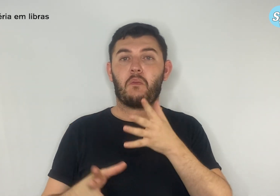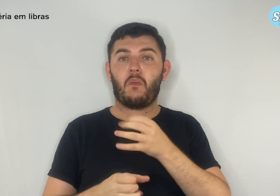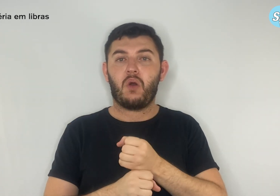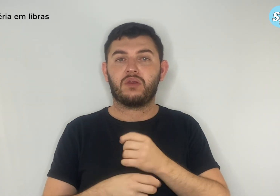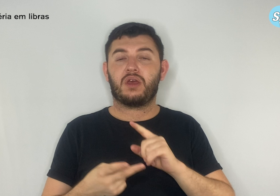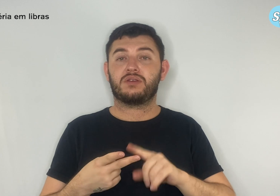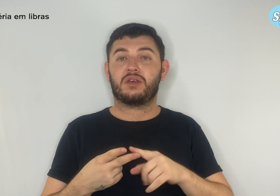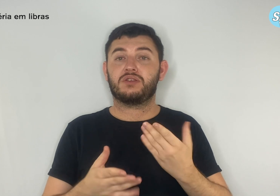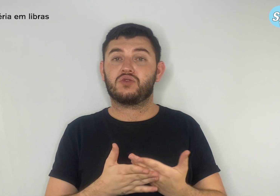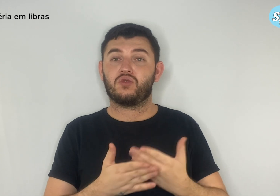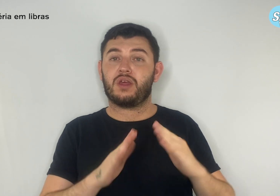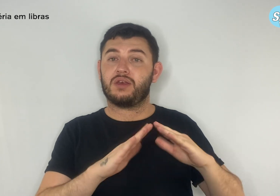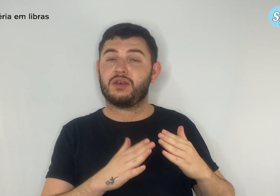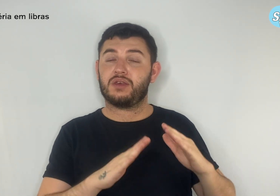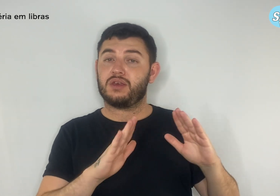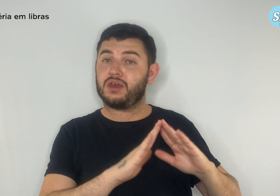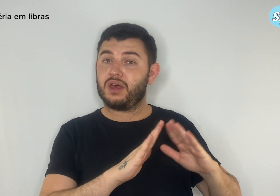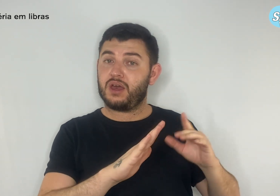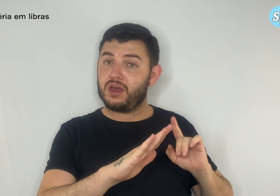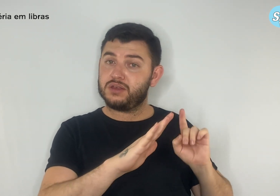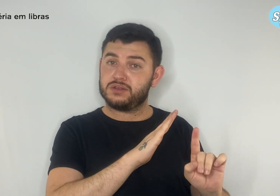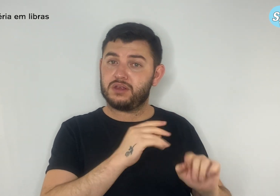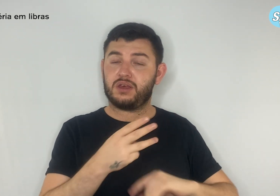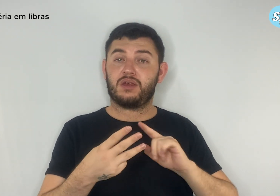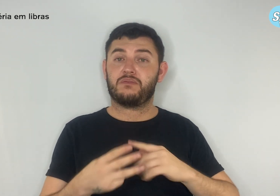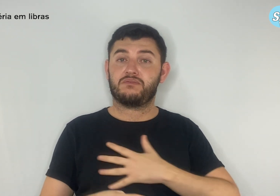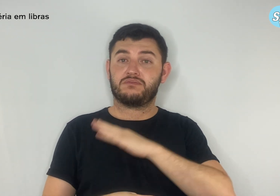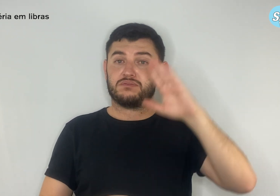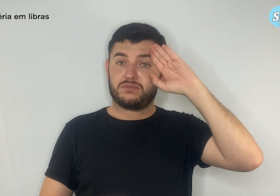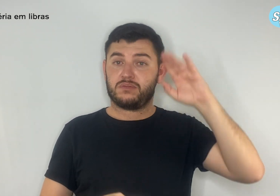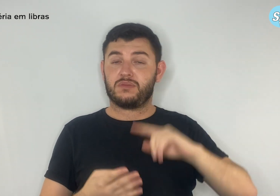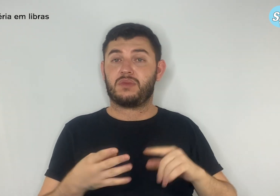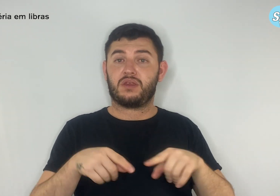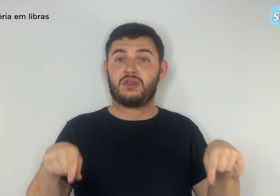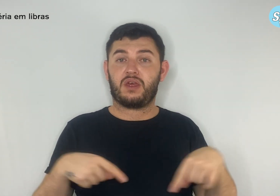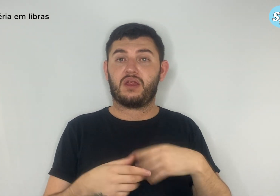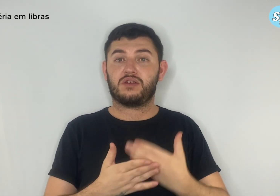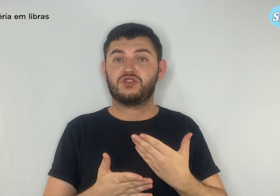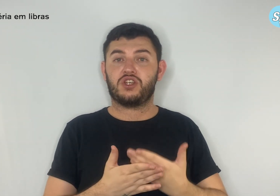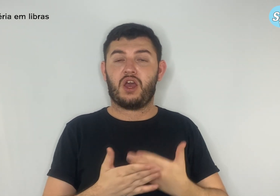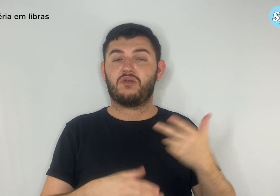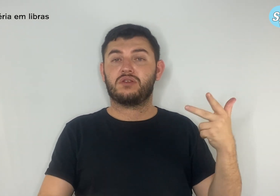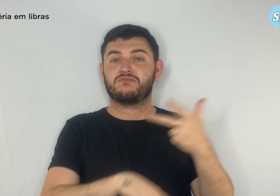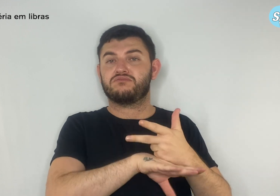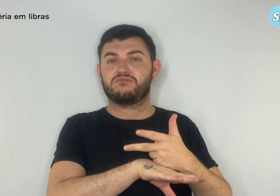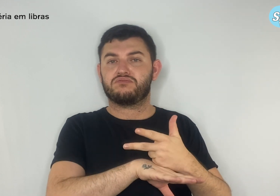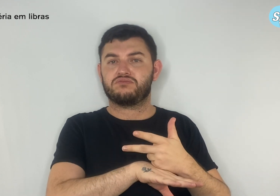a militarização, a instalação de câmeras em salas de aula. Com isso, buscam o